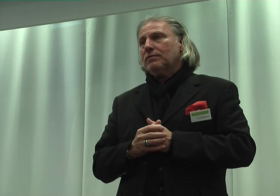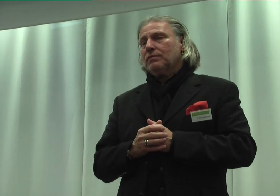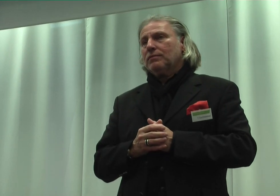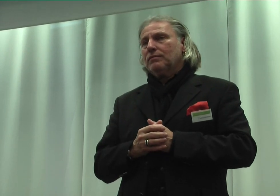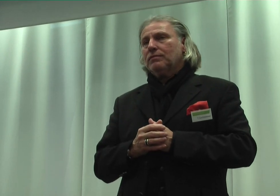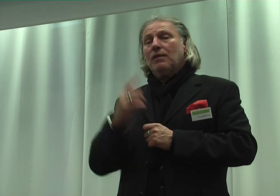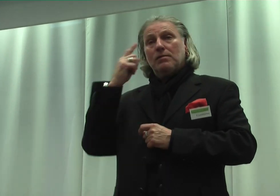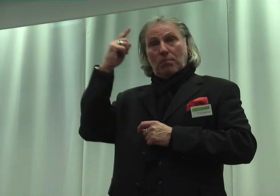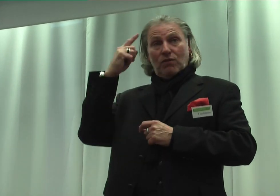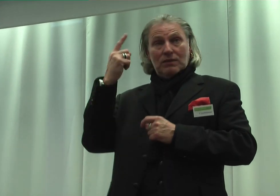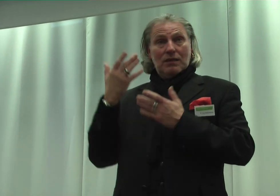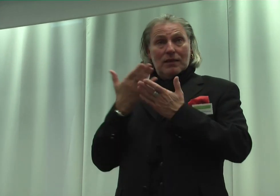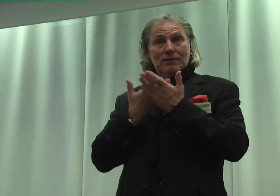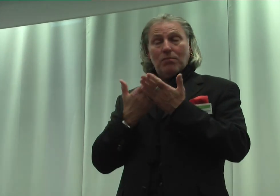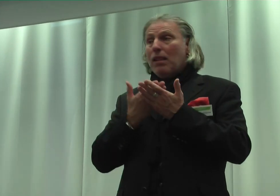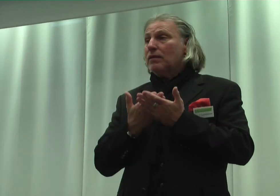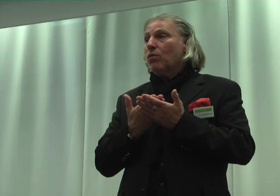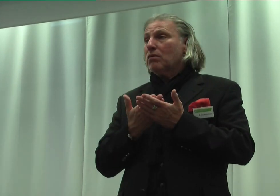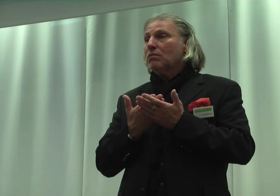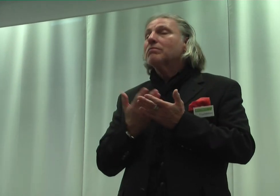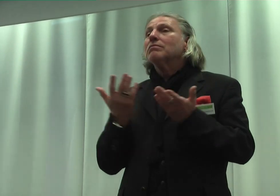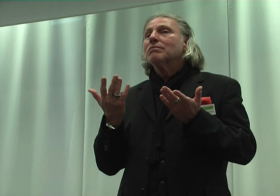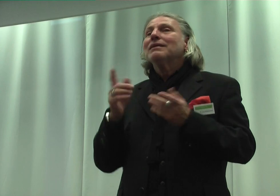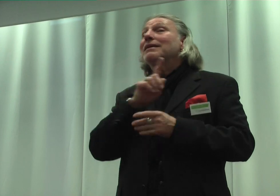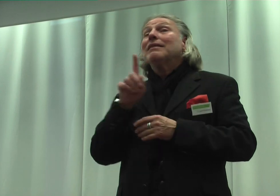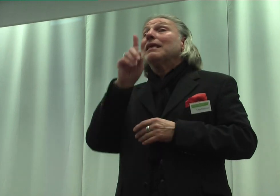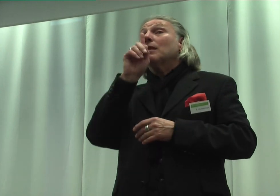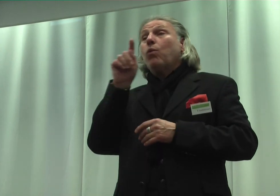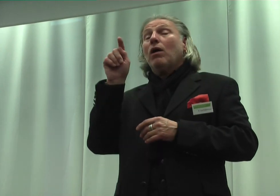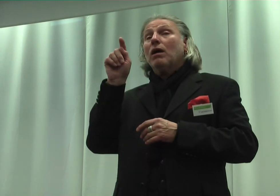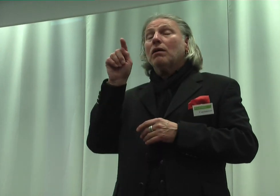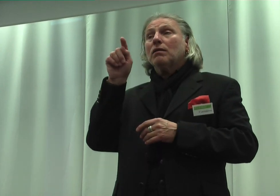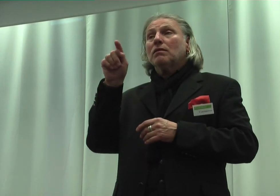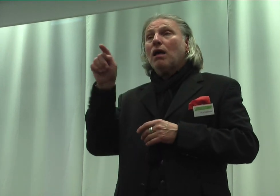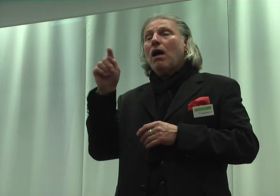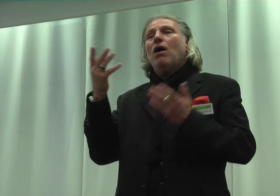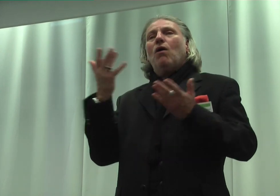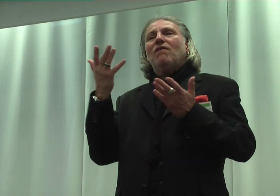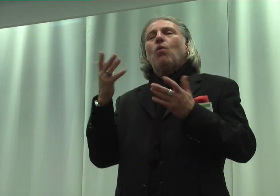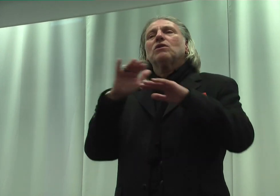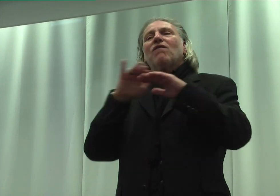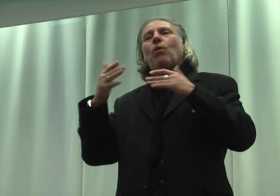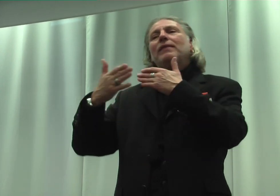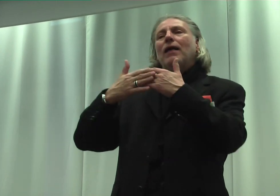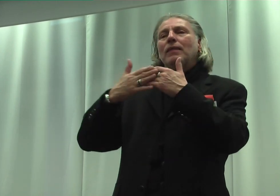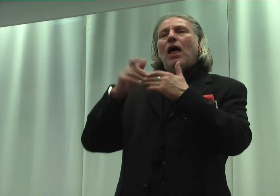Bewusstseinsbildung soll nicht nur dort angeschrieben werden, wo es aufgrund der Nähe zu Menschen mit Behinderung,